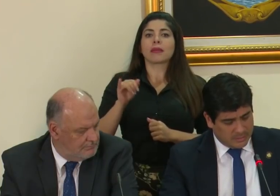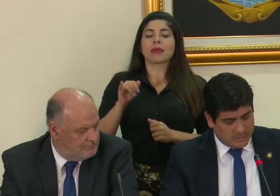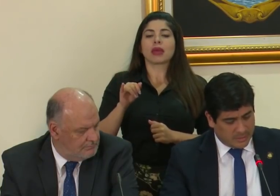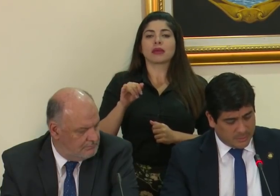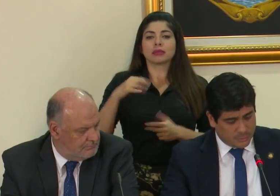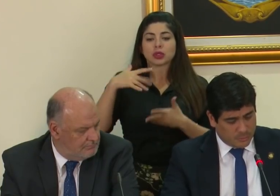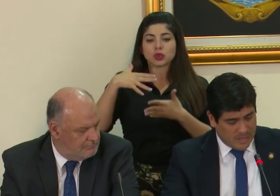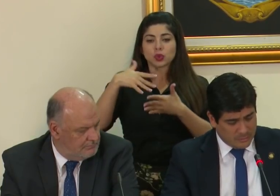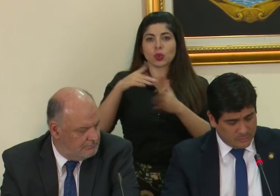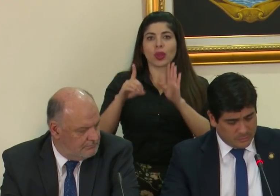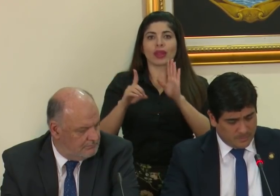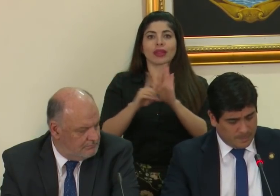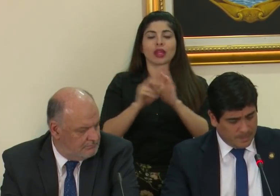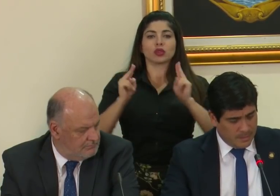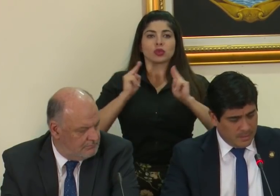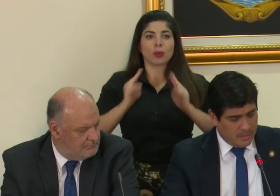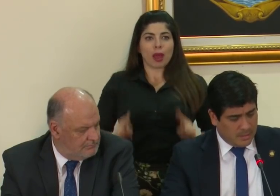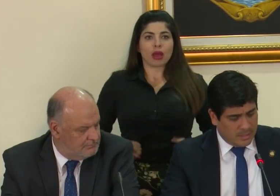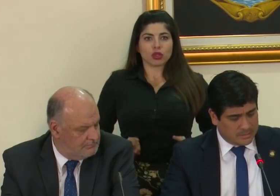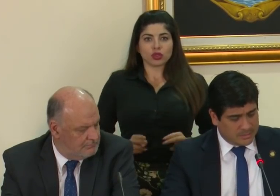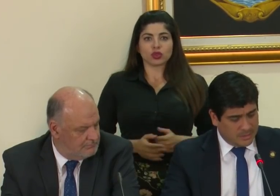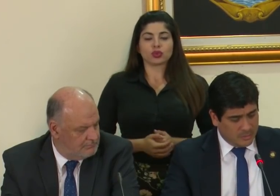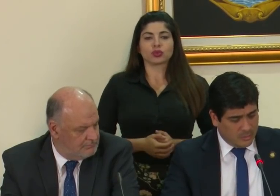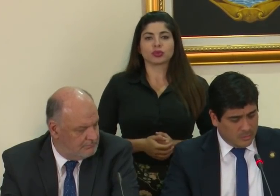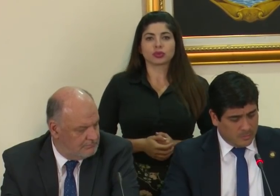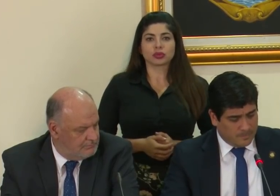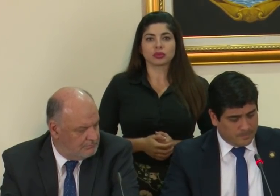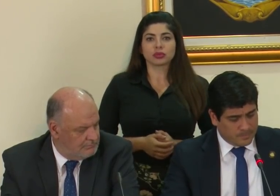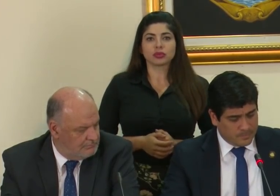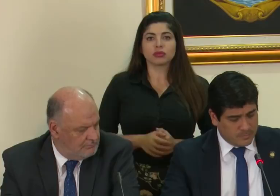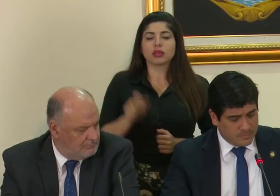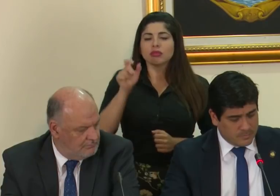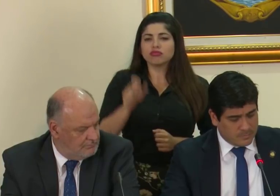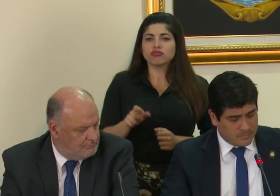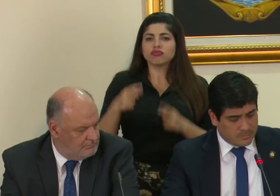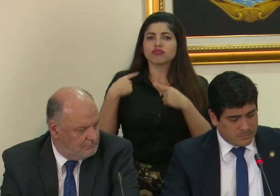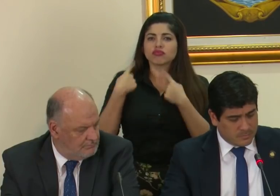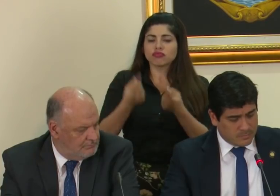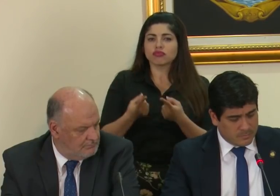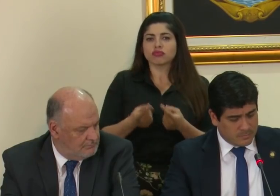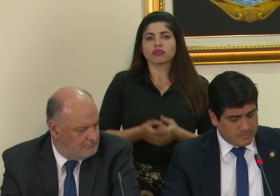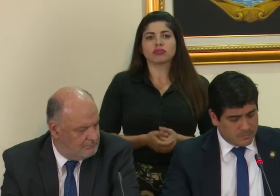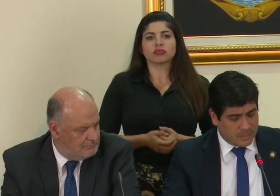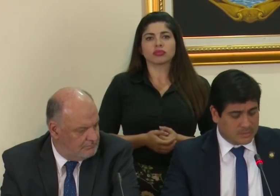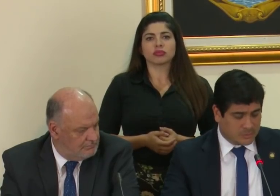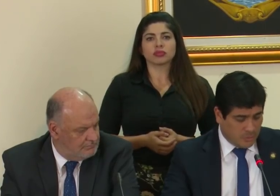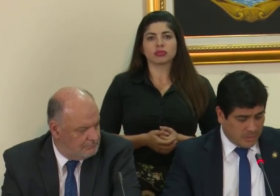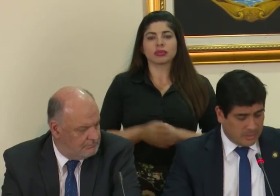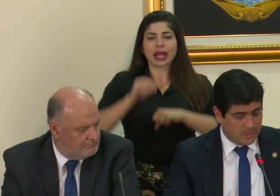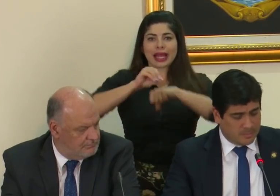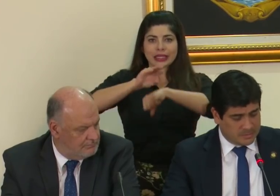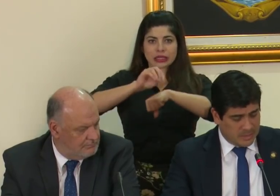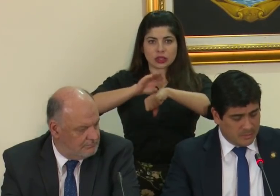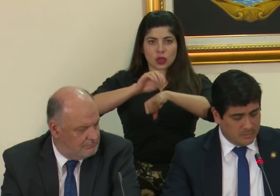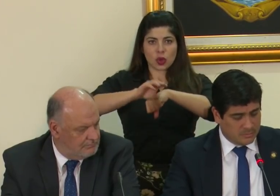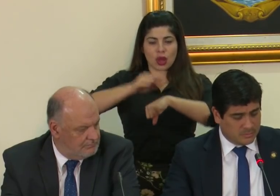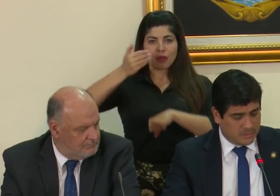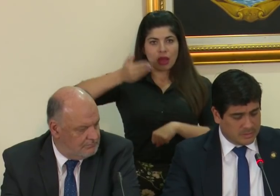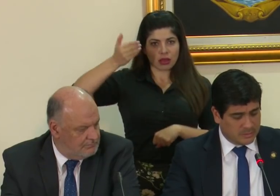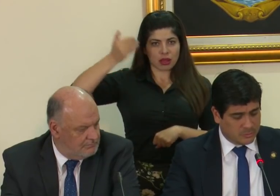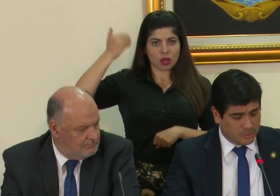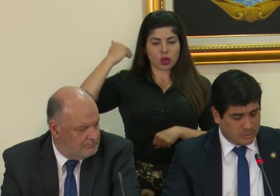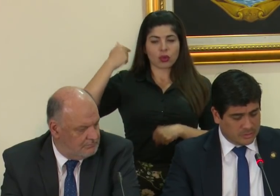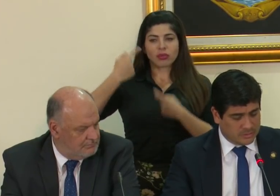en Derechos Humanos. Ha sido asesora en el pasado